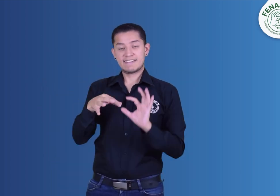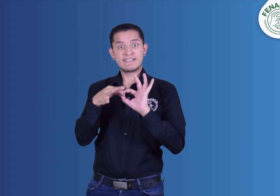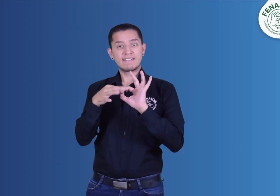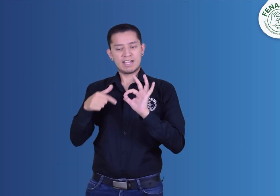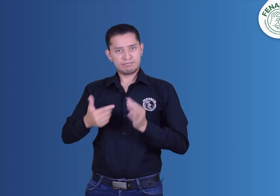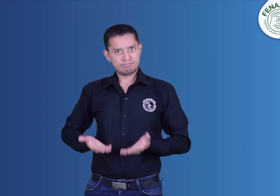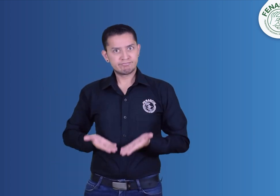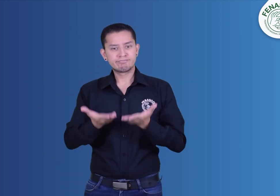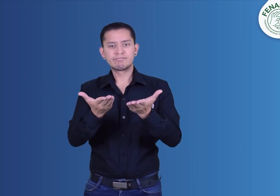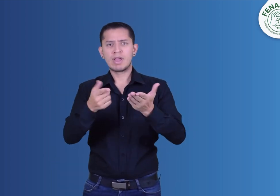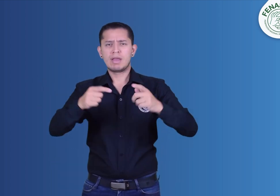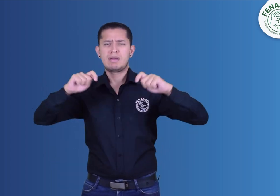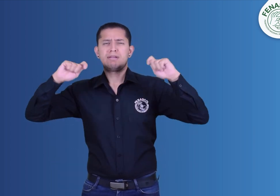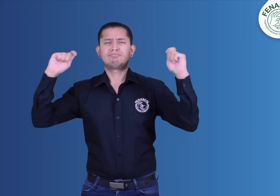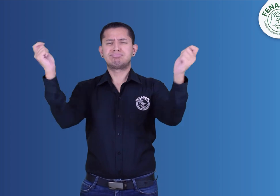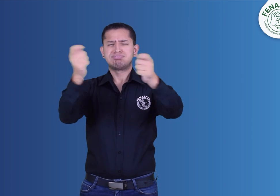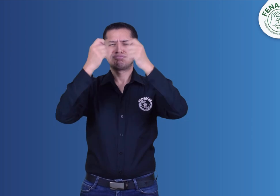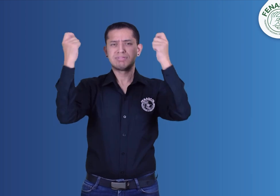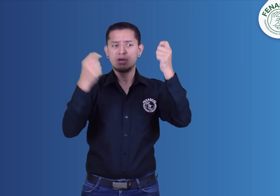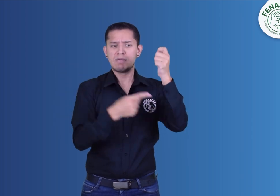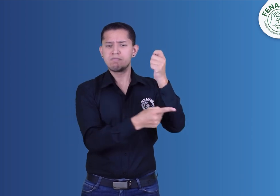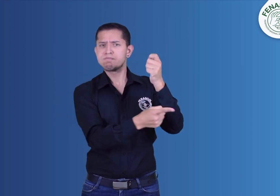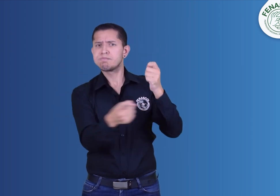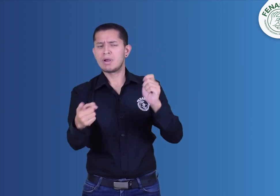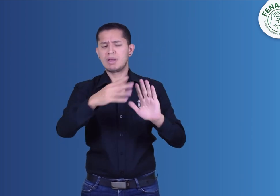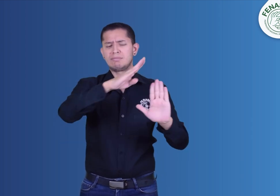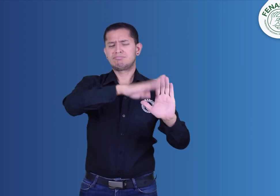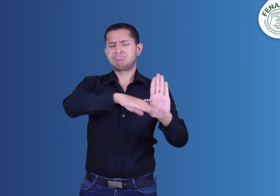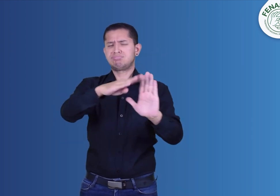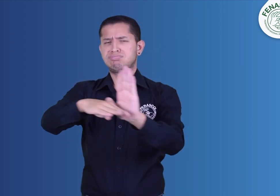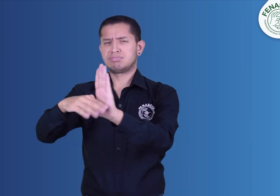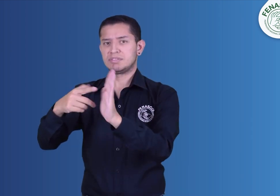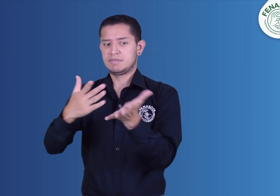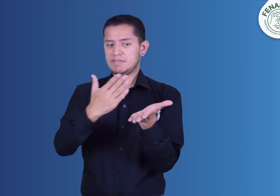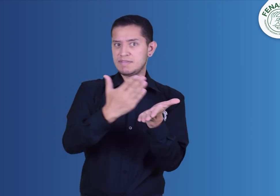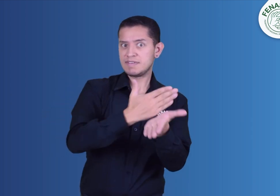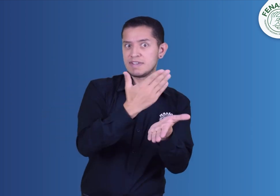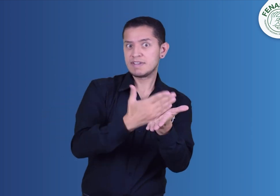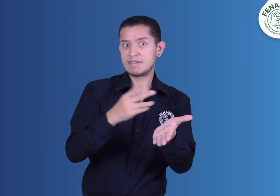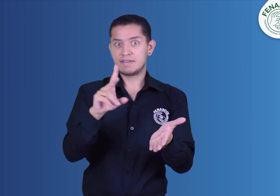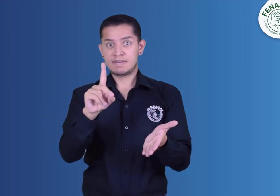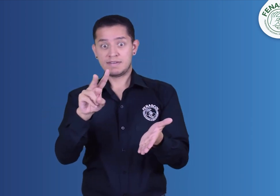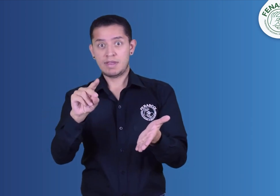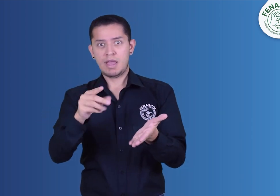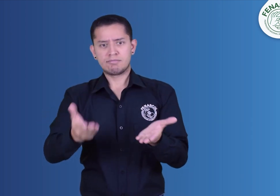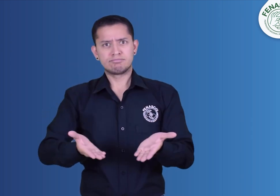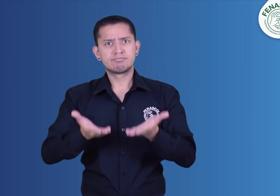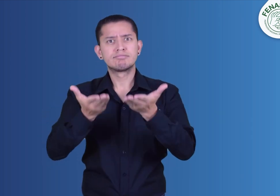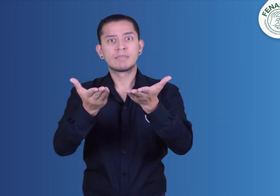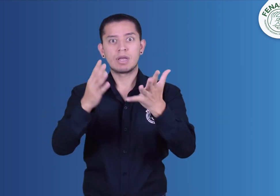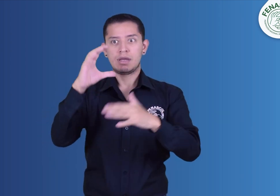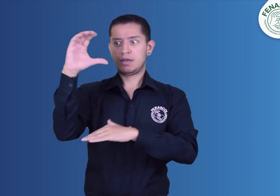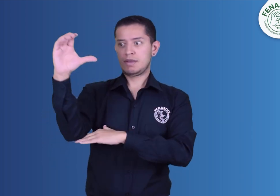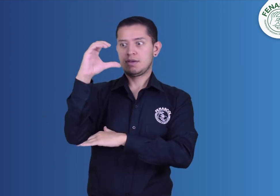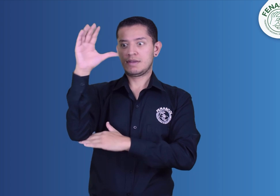En Fenascol te ofrecemos una serie de promociones en los libros y DVD para toda Colombia.